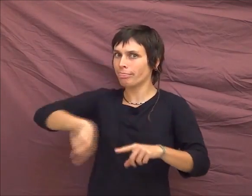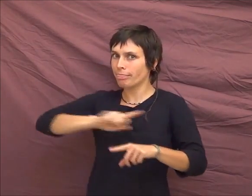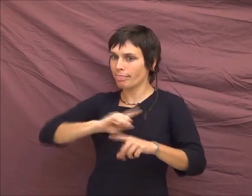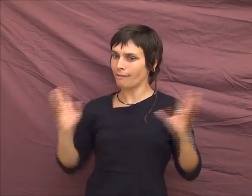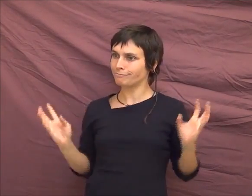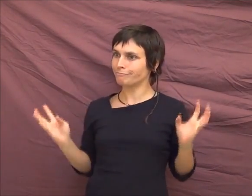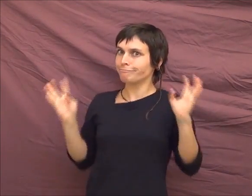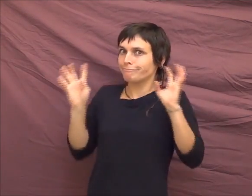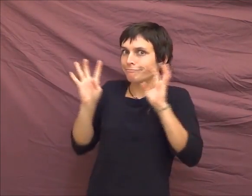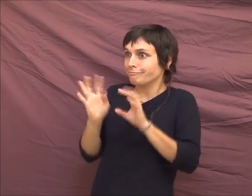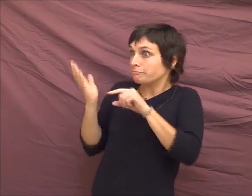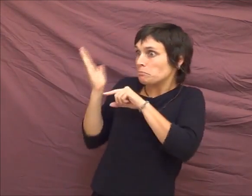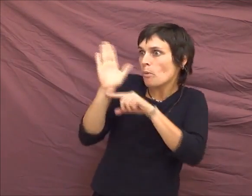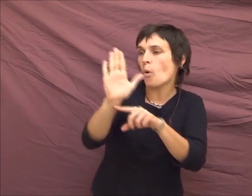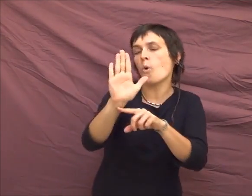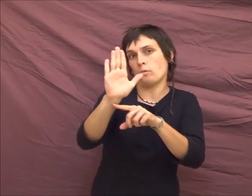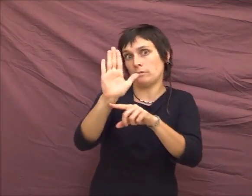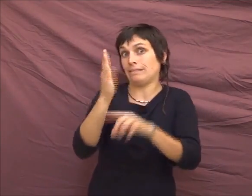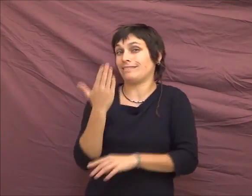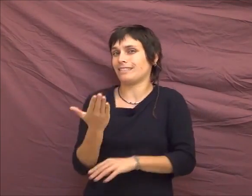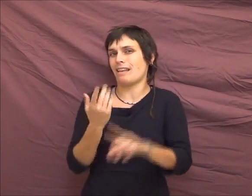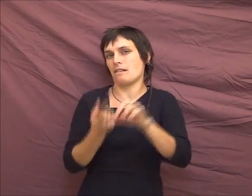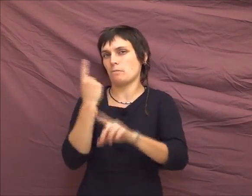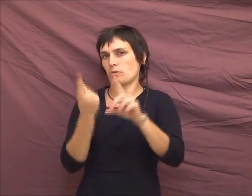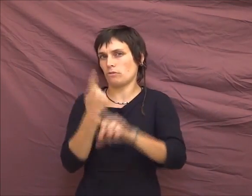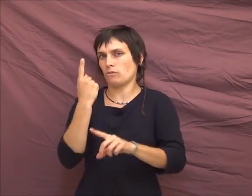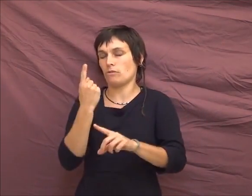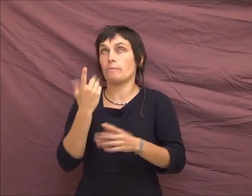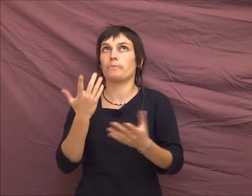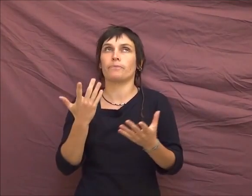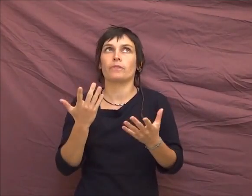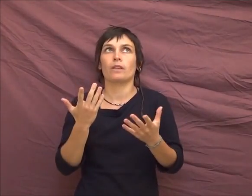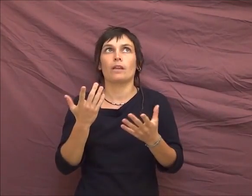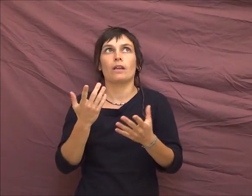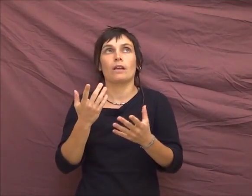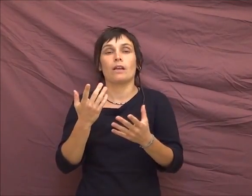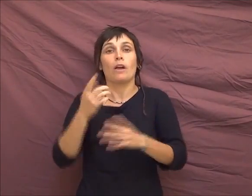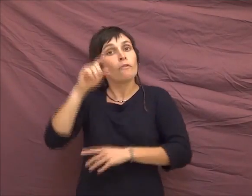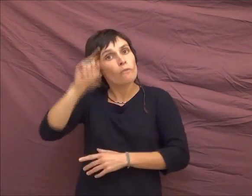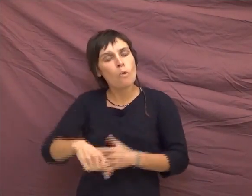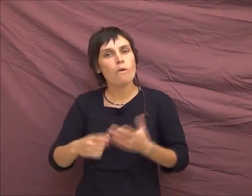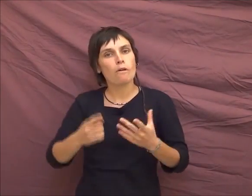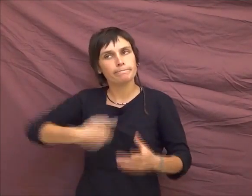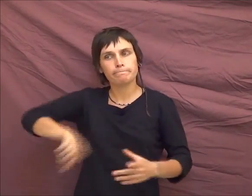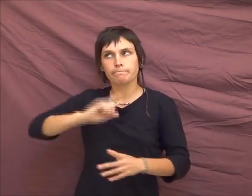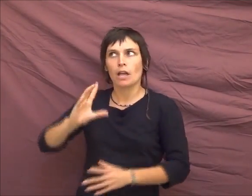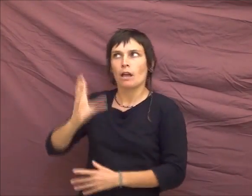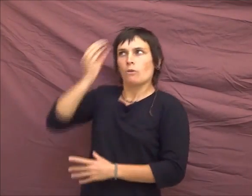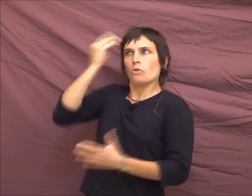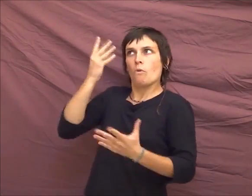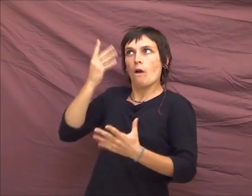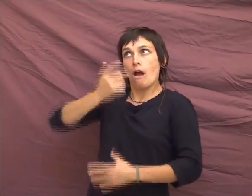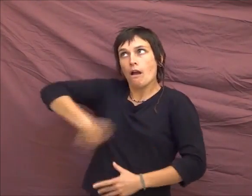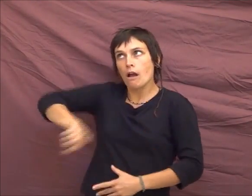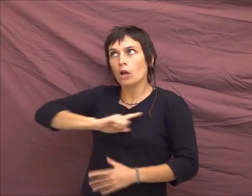arrive à comprendre qu'on est victime de torture, les sourds comme les intersexes,